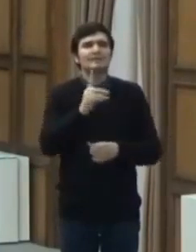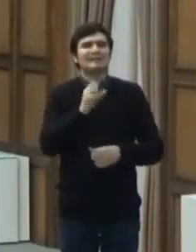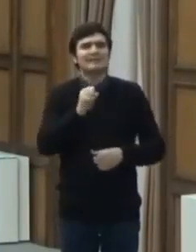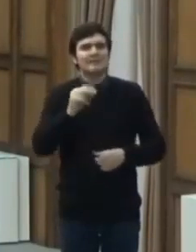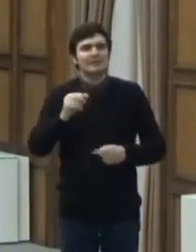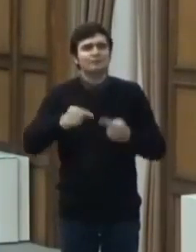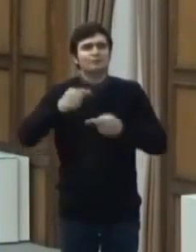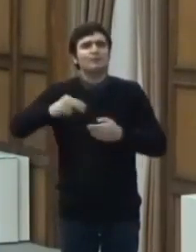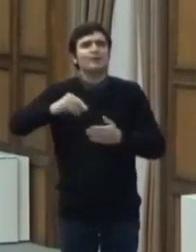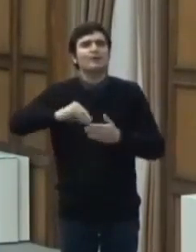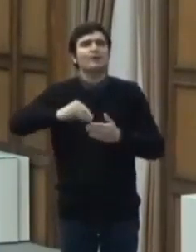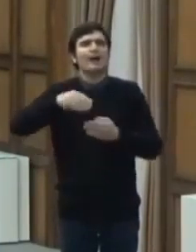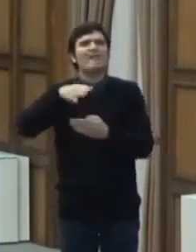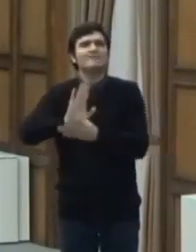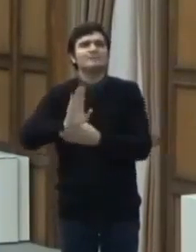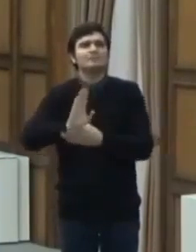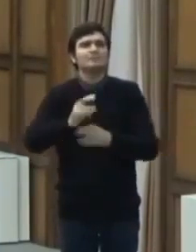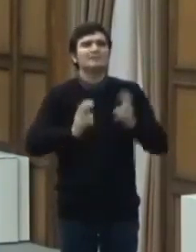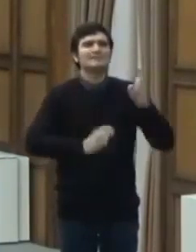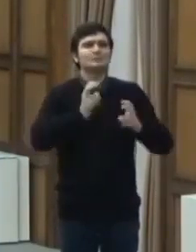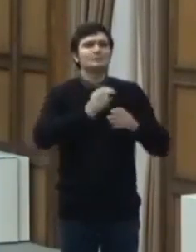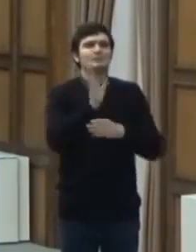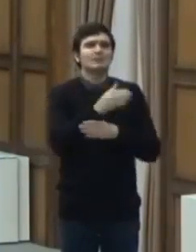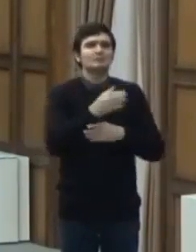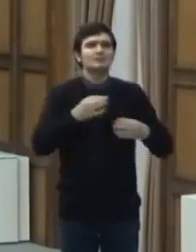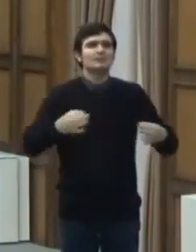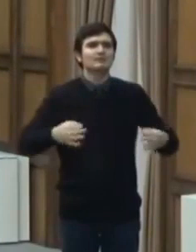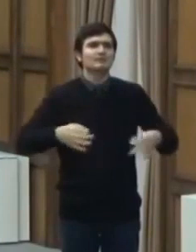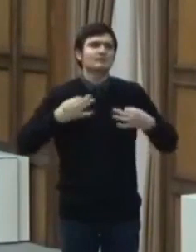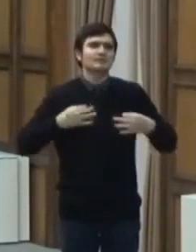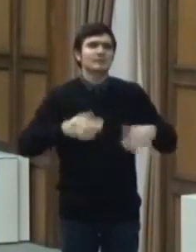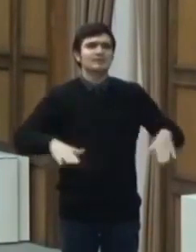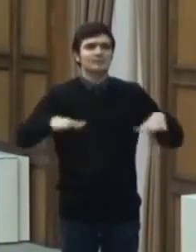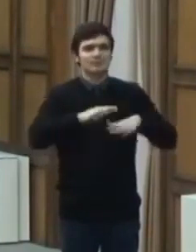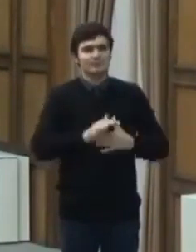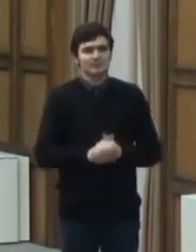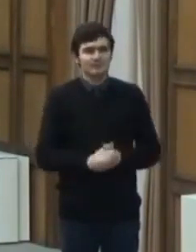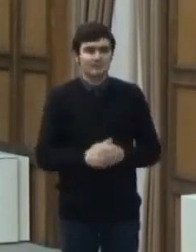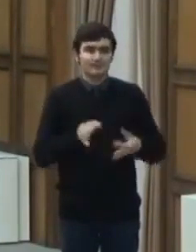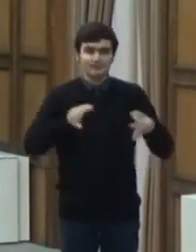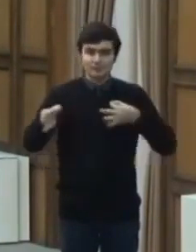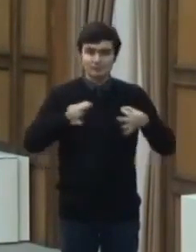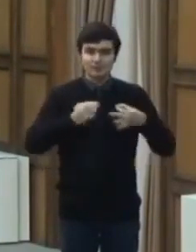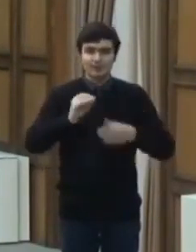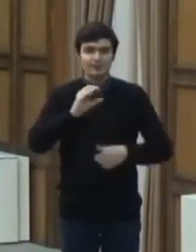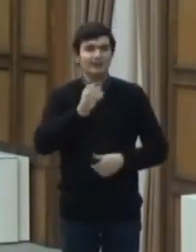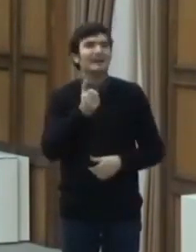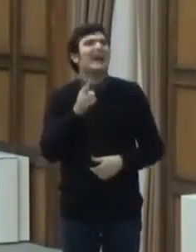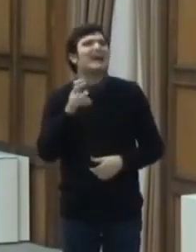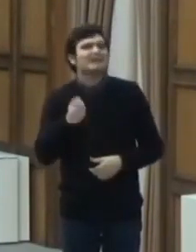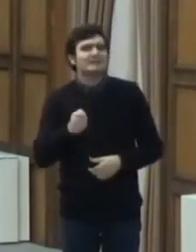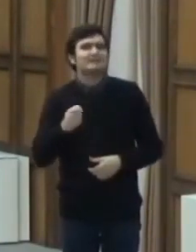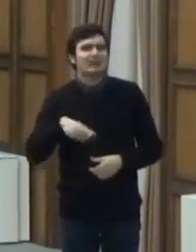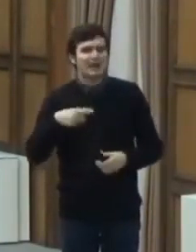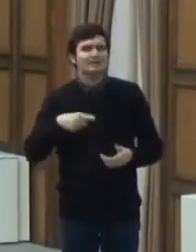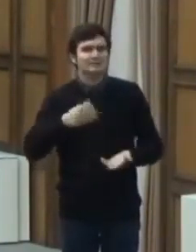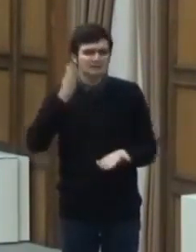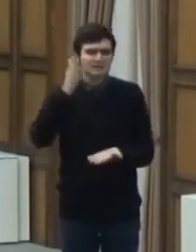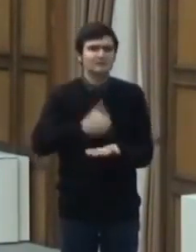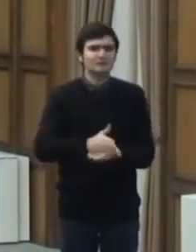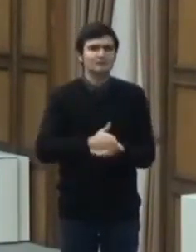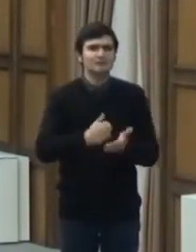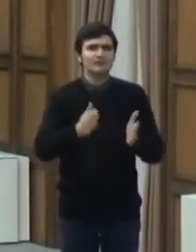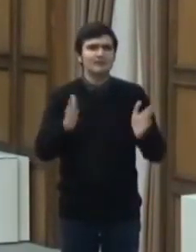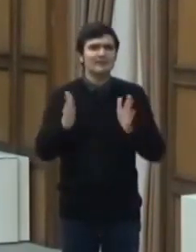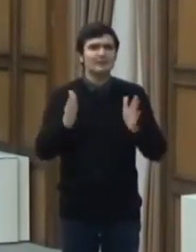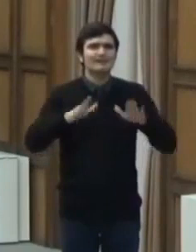avizate de către Institutul Național de Sănătate Publică. Măsurile de carantinare instituite pe durată stării de